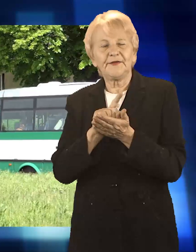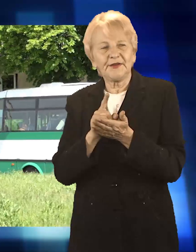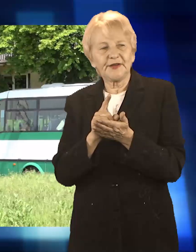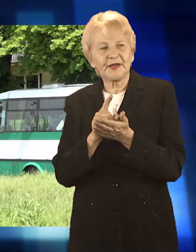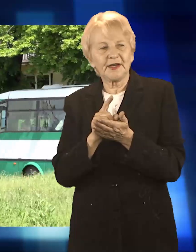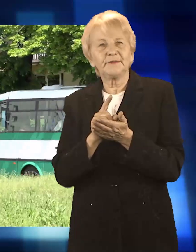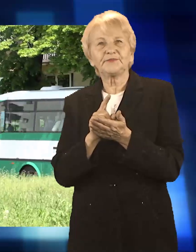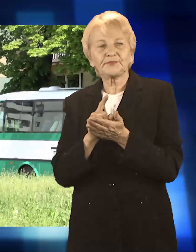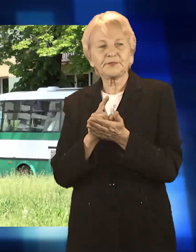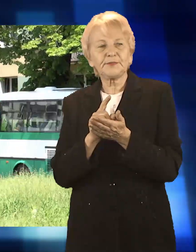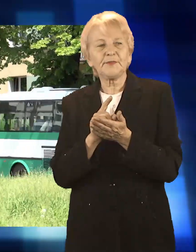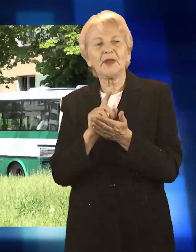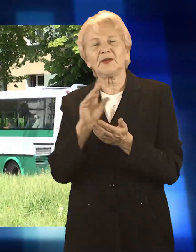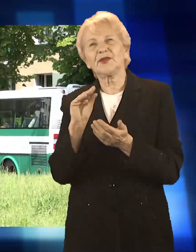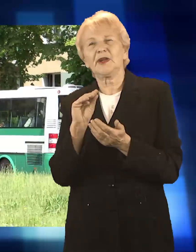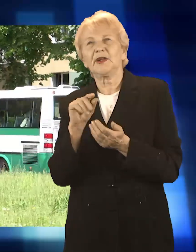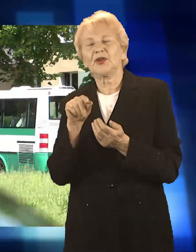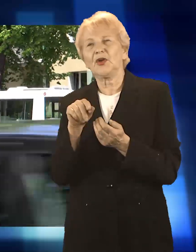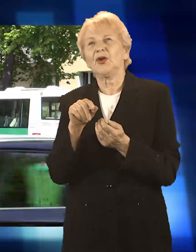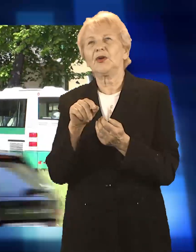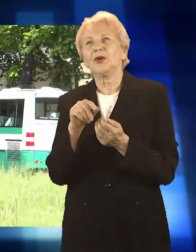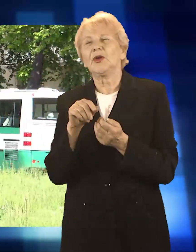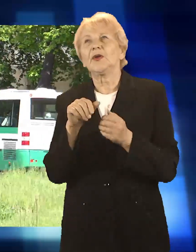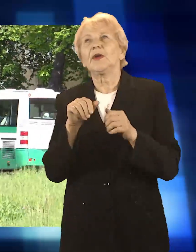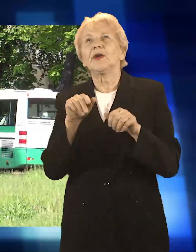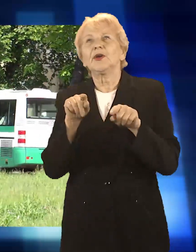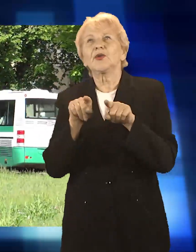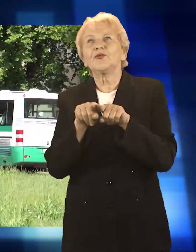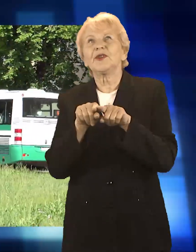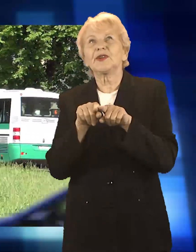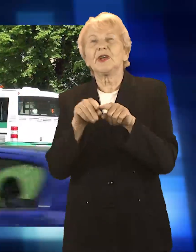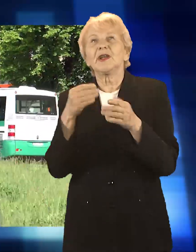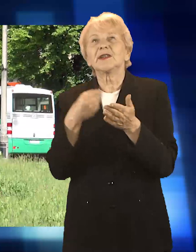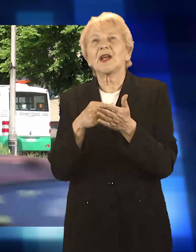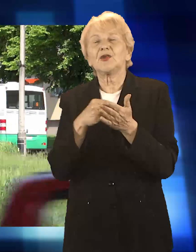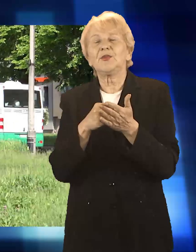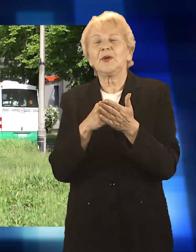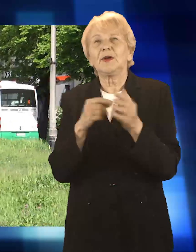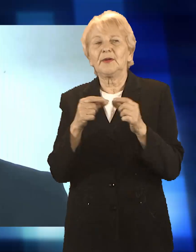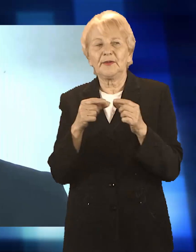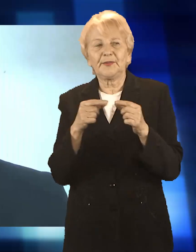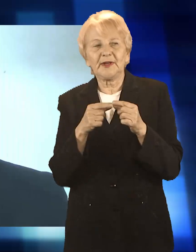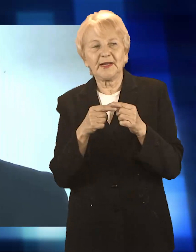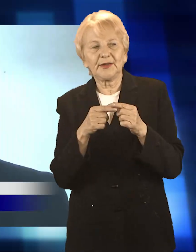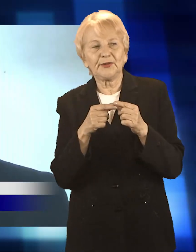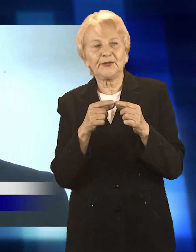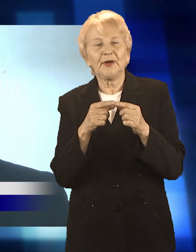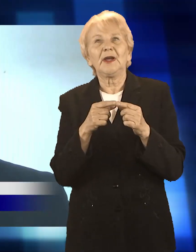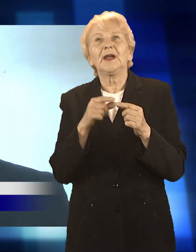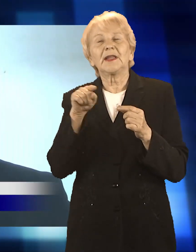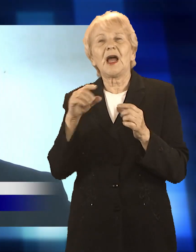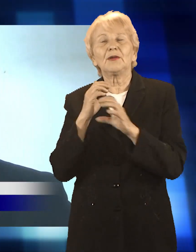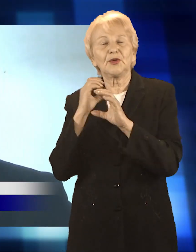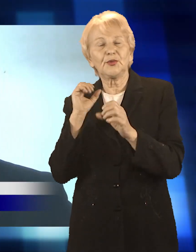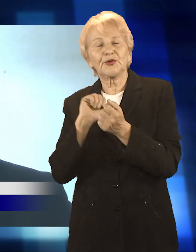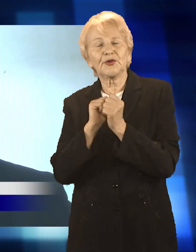pasażerów nie przekracza jednocześnie 10 osób. W autobusach wprowadzono także dodatkowe środki bezpieczeństwa. Wszystkie pojazdy codziennie